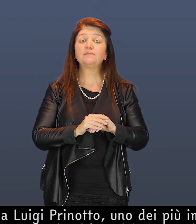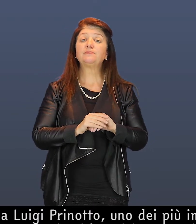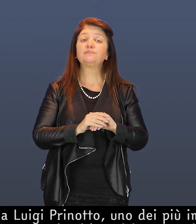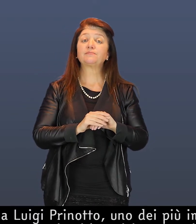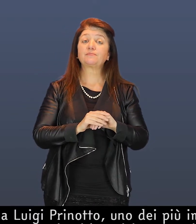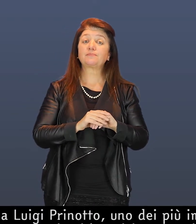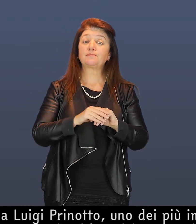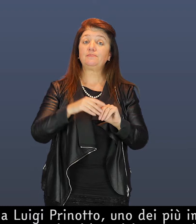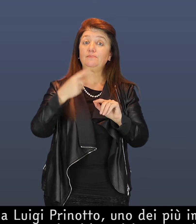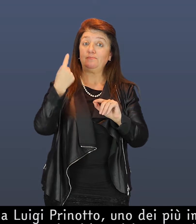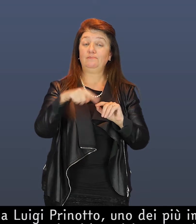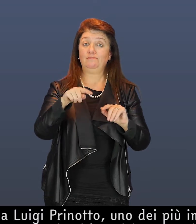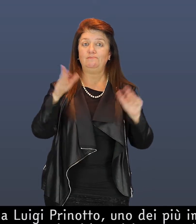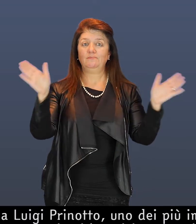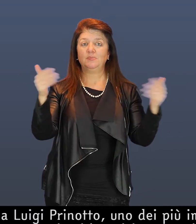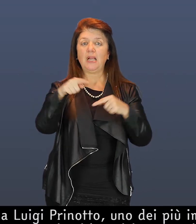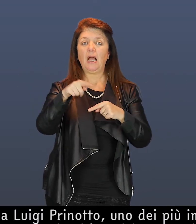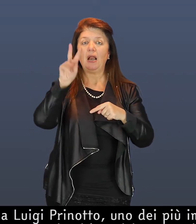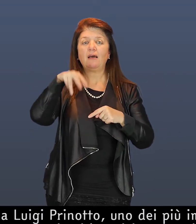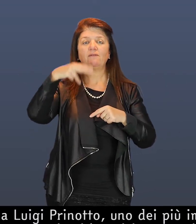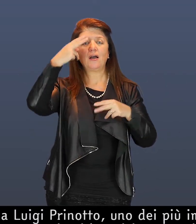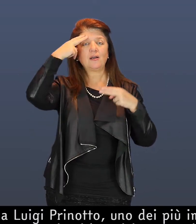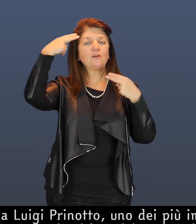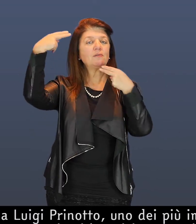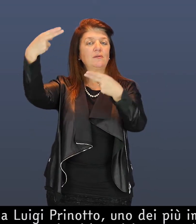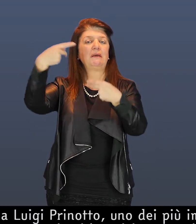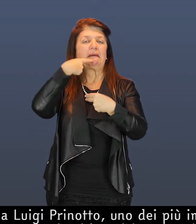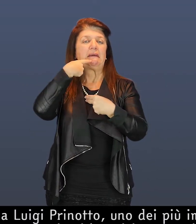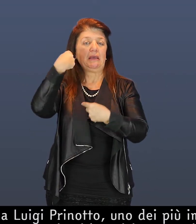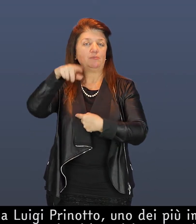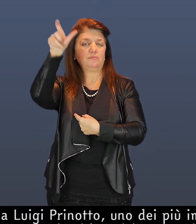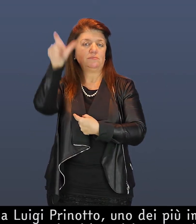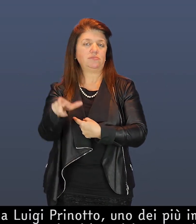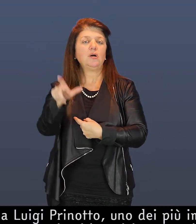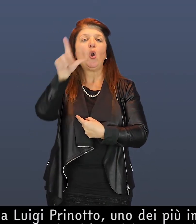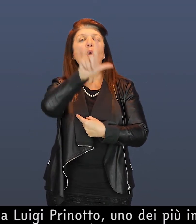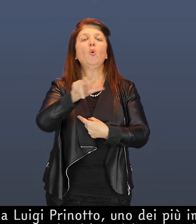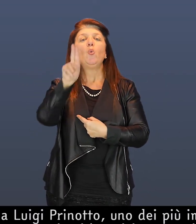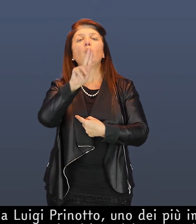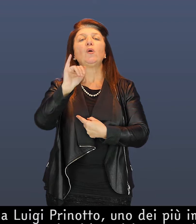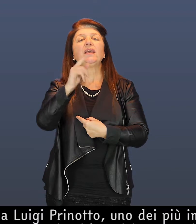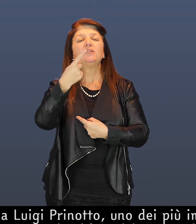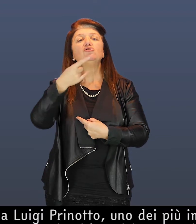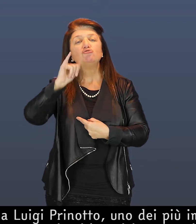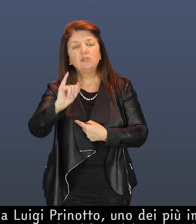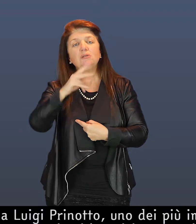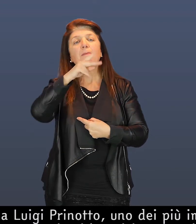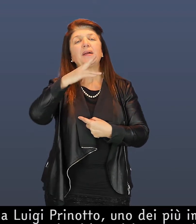La sala è dedicata a Luigi Prinotto uno dei più importanti ebanisti del Settecento i cui lavori